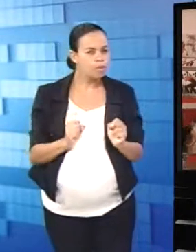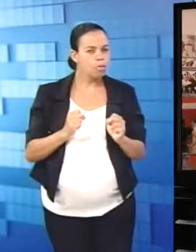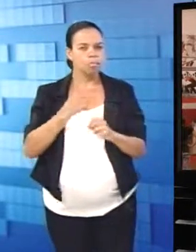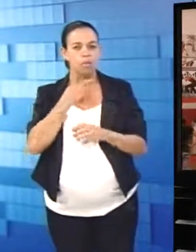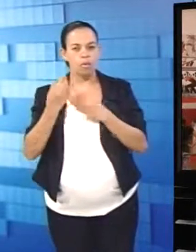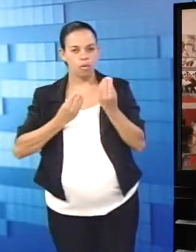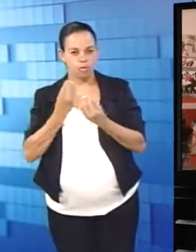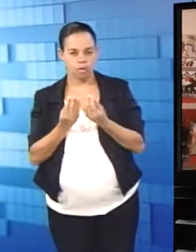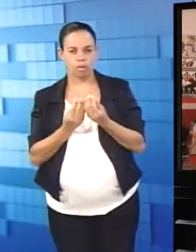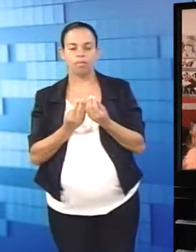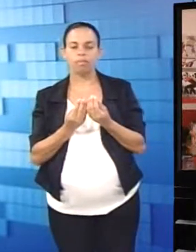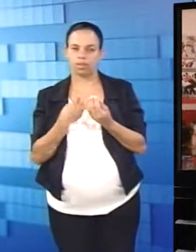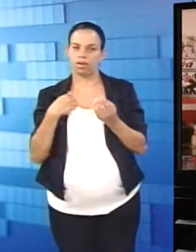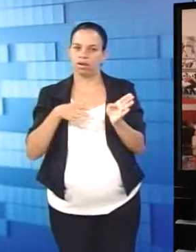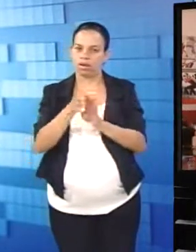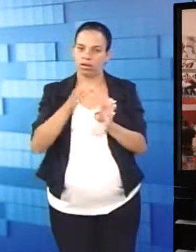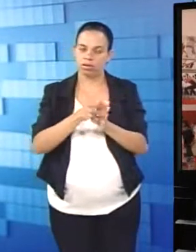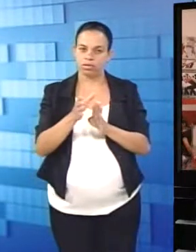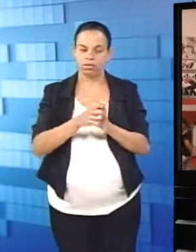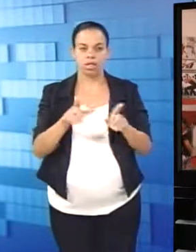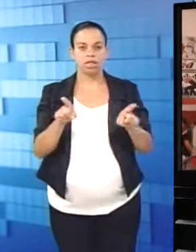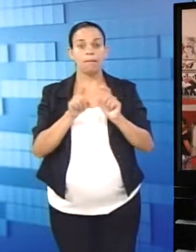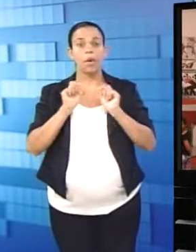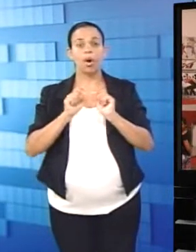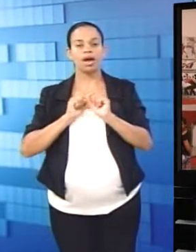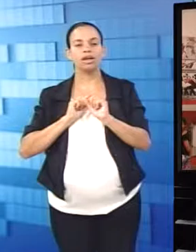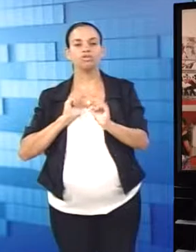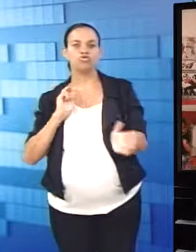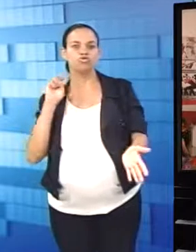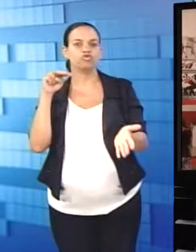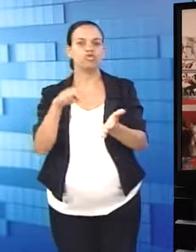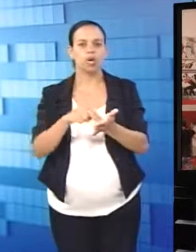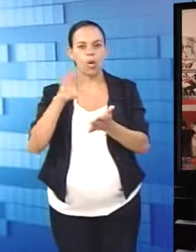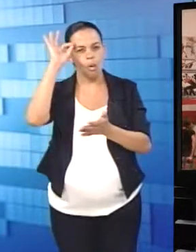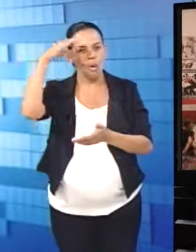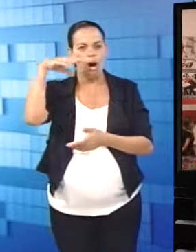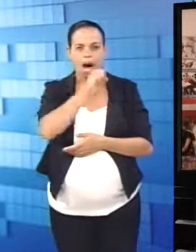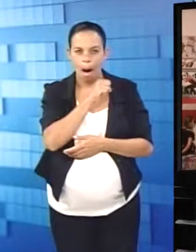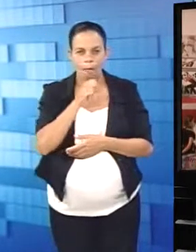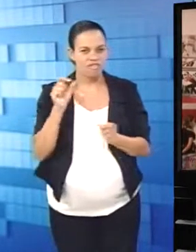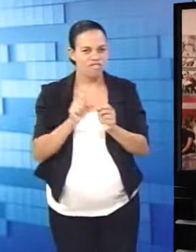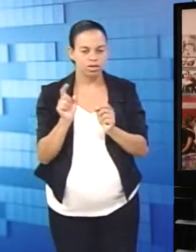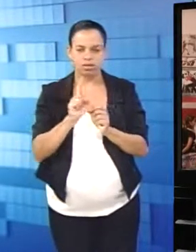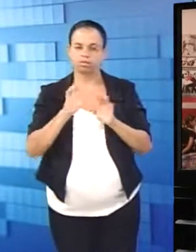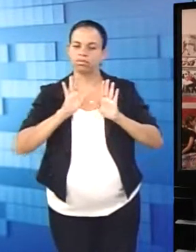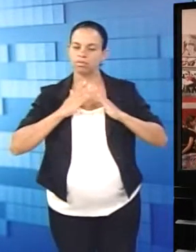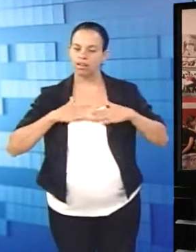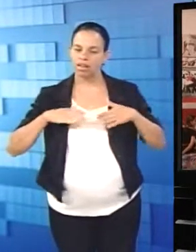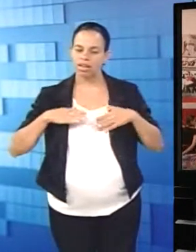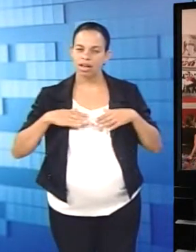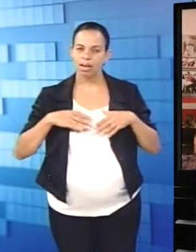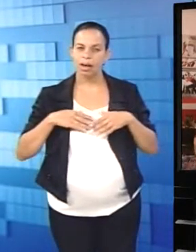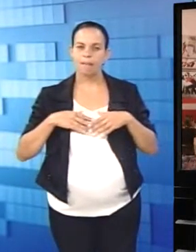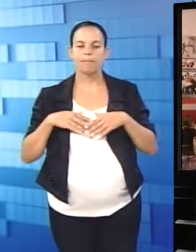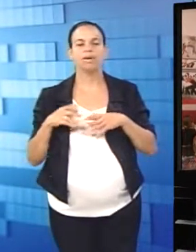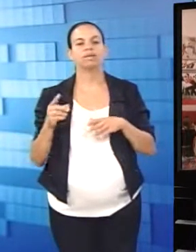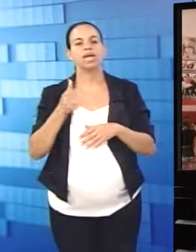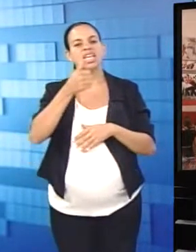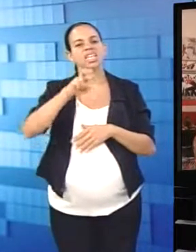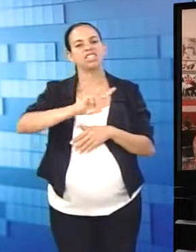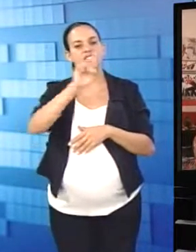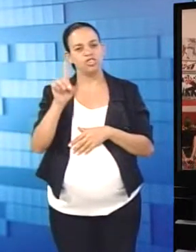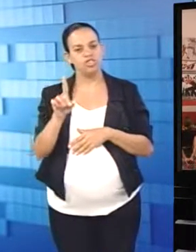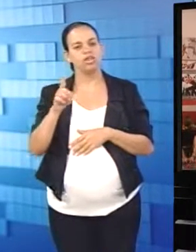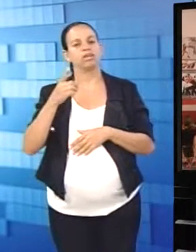O que a gente recomenda é que também não vá chegando e fazendo. Tire uns 15 dias para fazer um condicionamento aeróbico, entendeu? Para poder ir